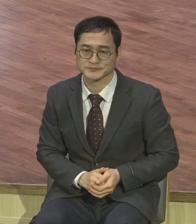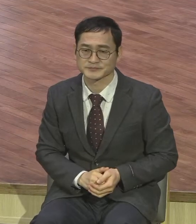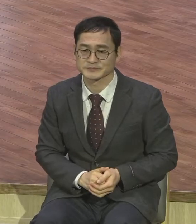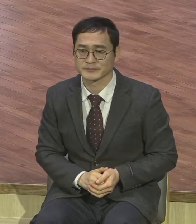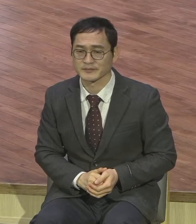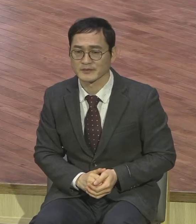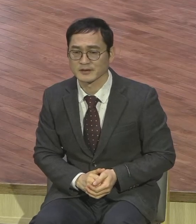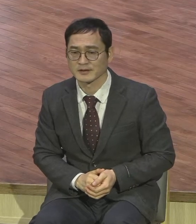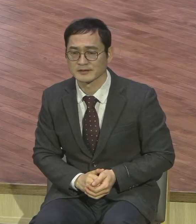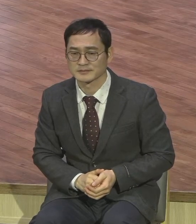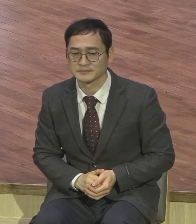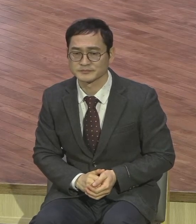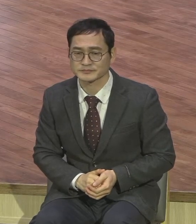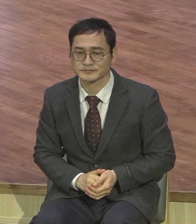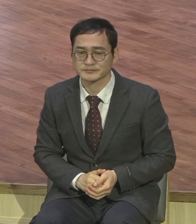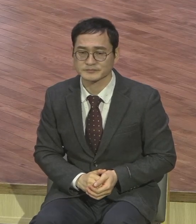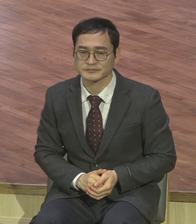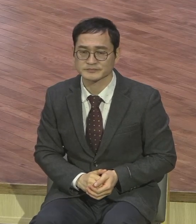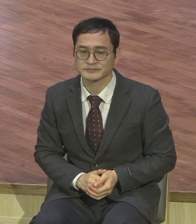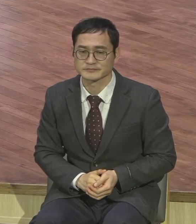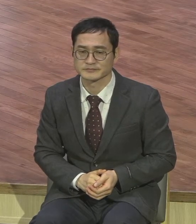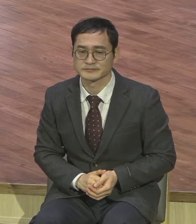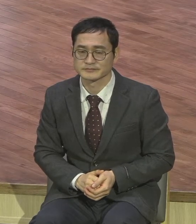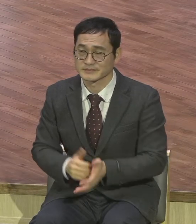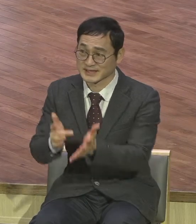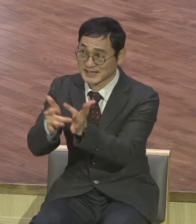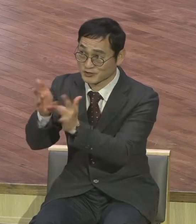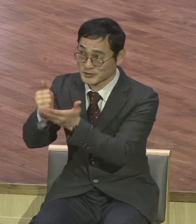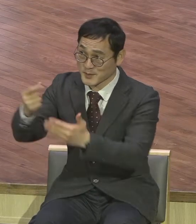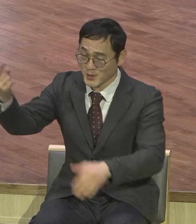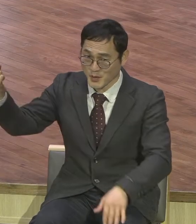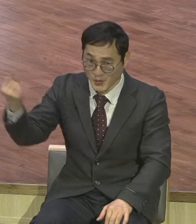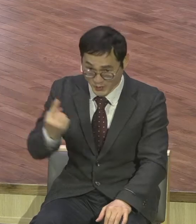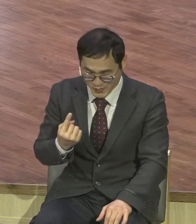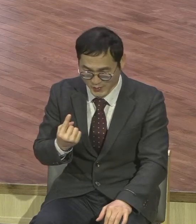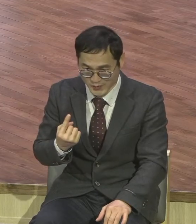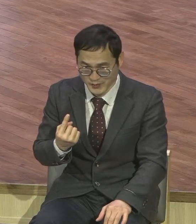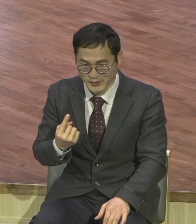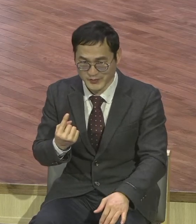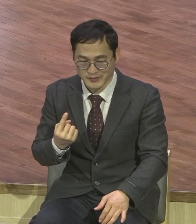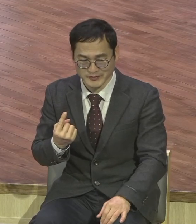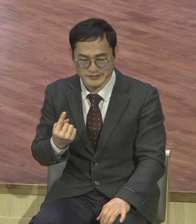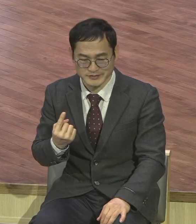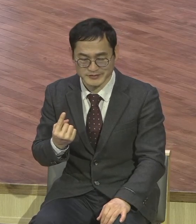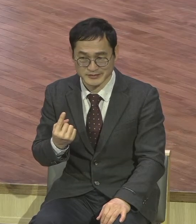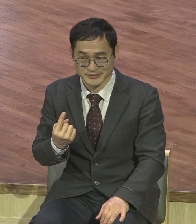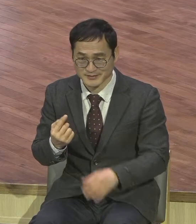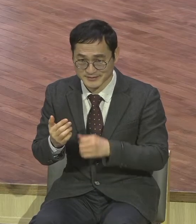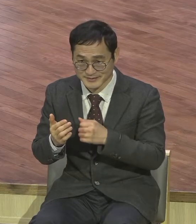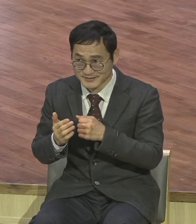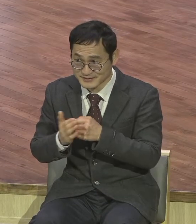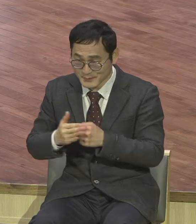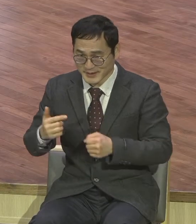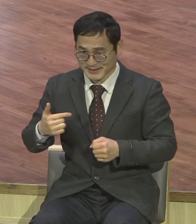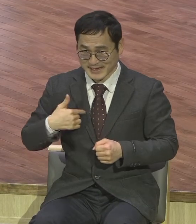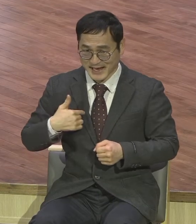내가 정의를 위해서 싸웠으니까 나를 회복시켜 주실 것이고 로마를